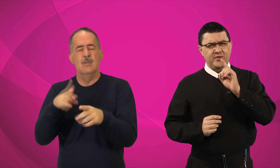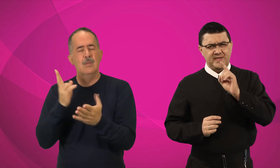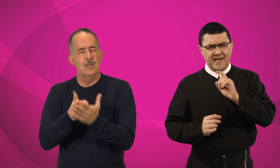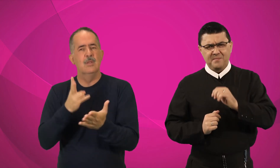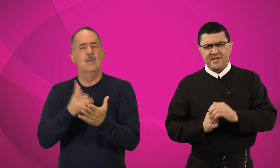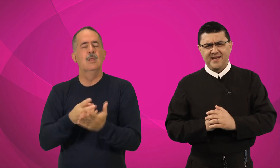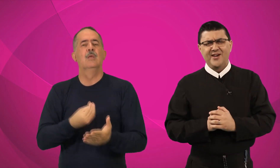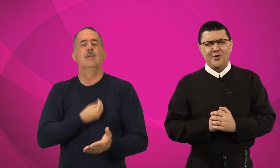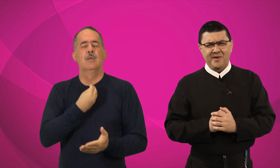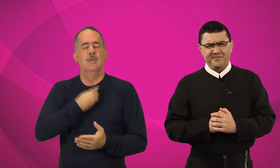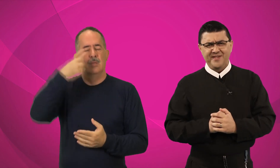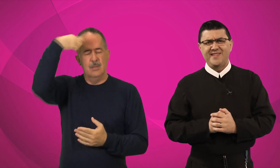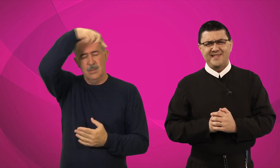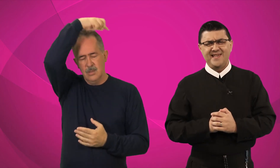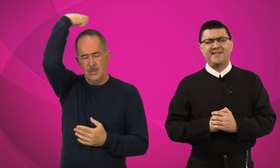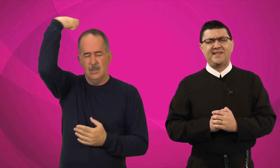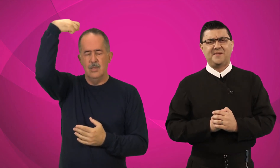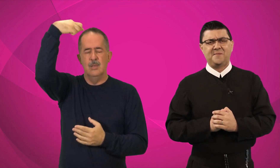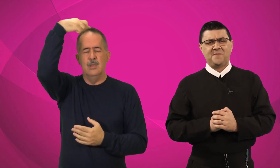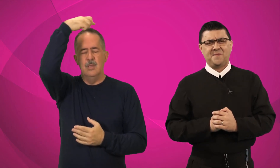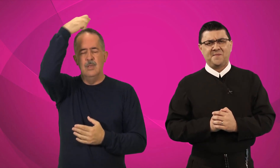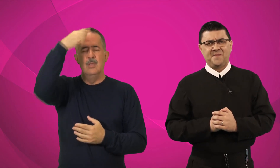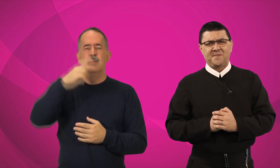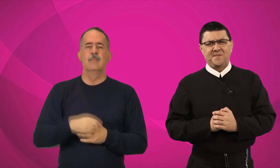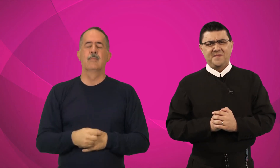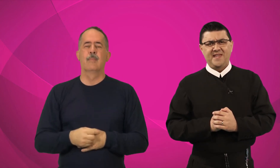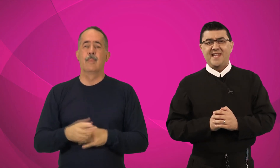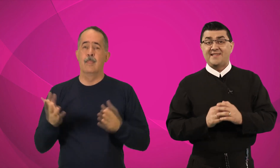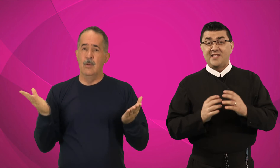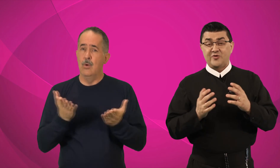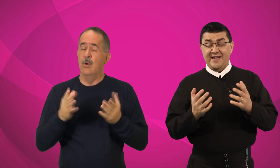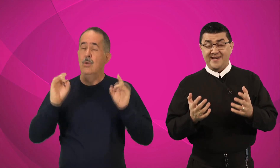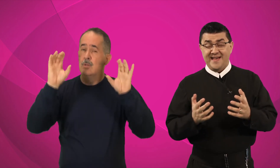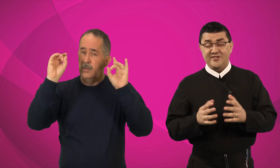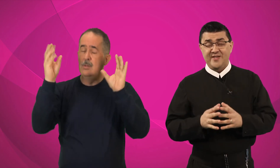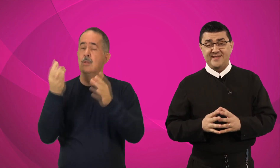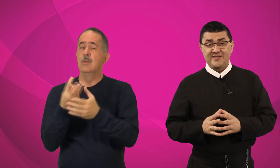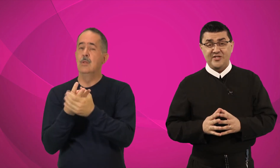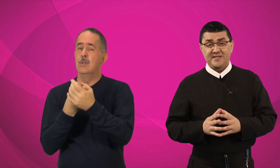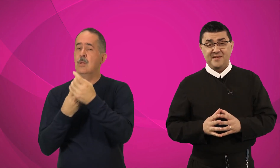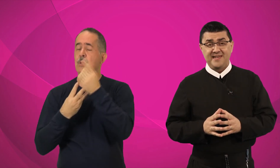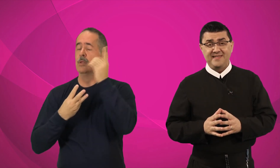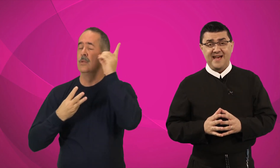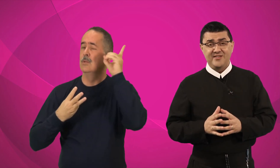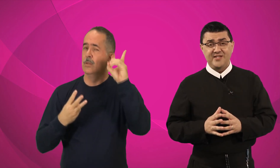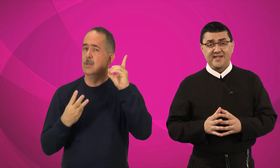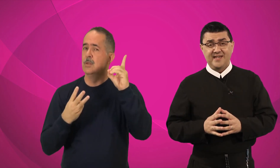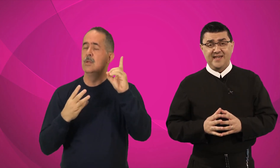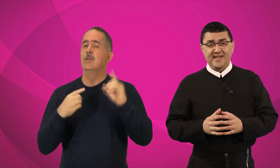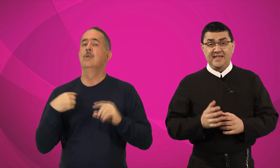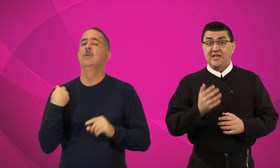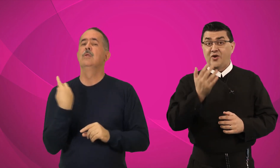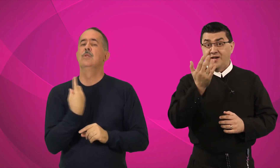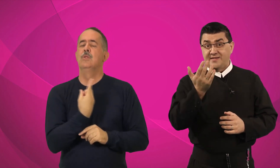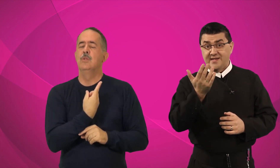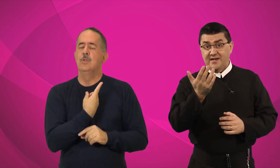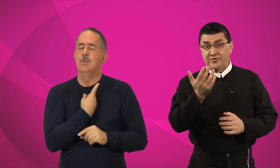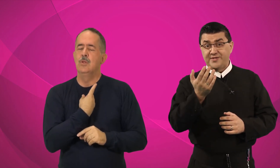sempre uma vida santa. Que nesta solenidade da Santíssima Trindade, em que nós nos